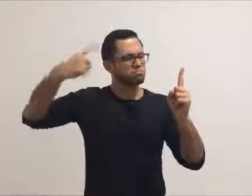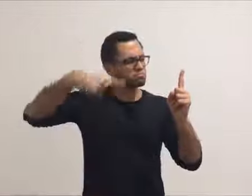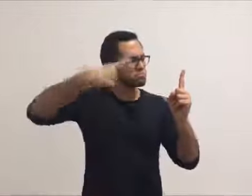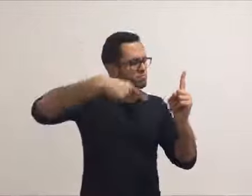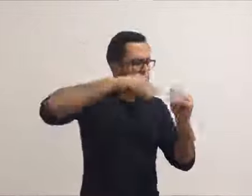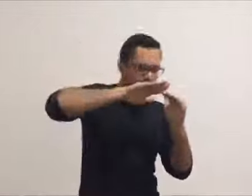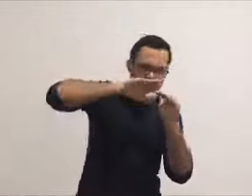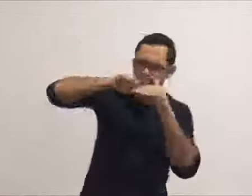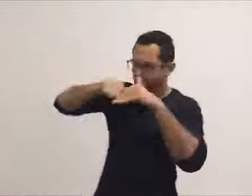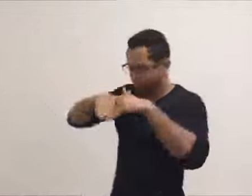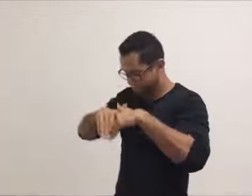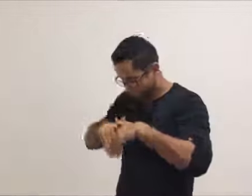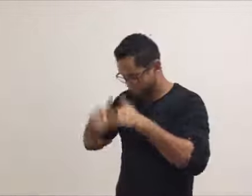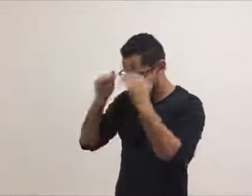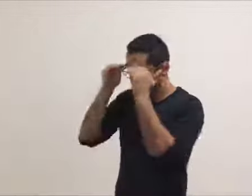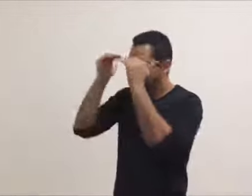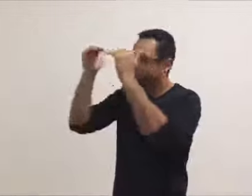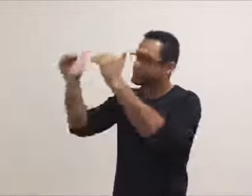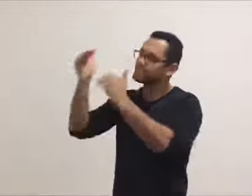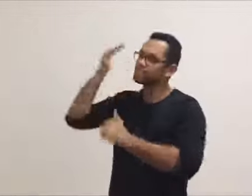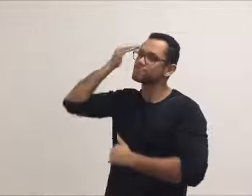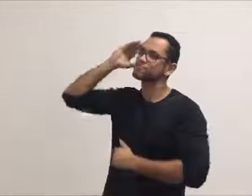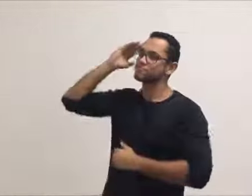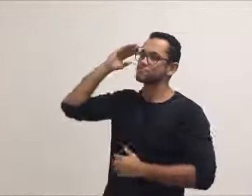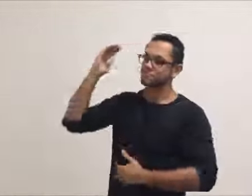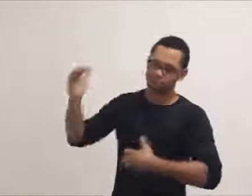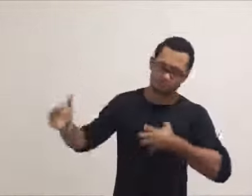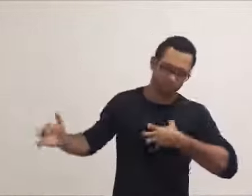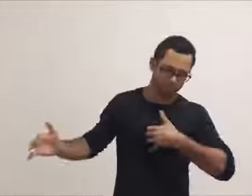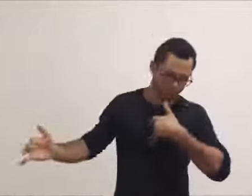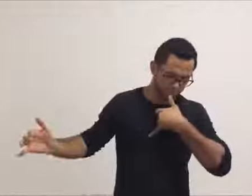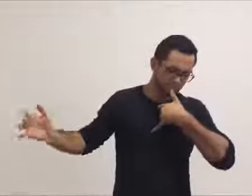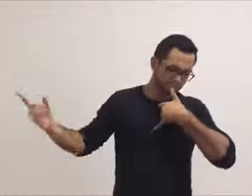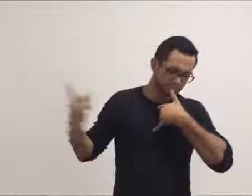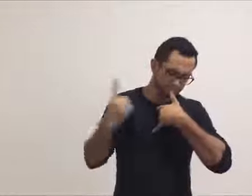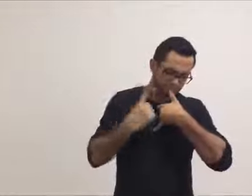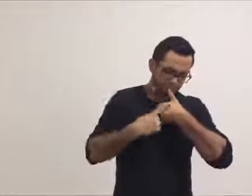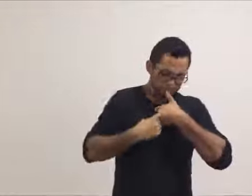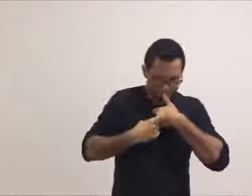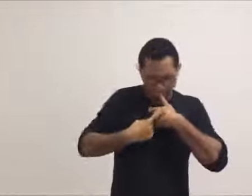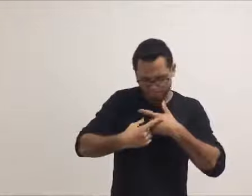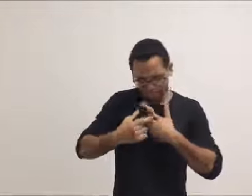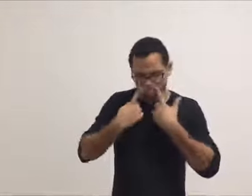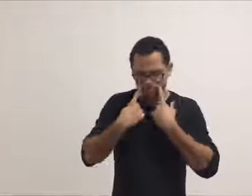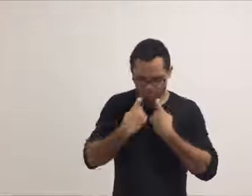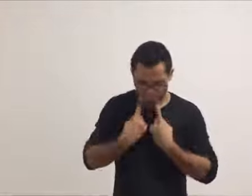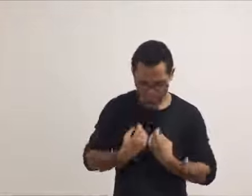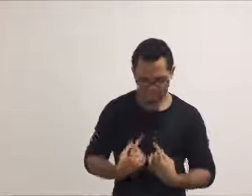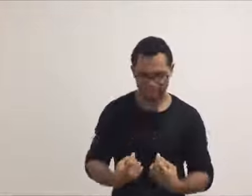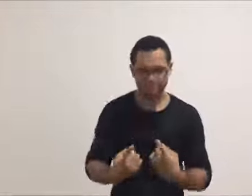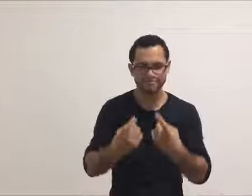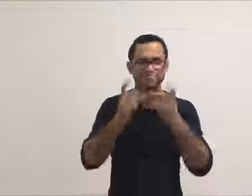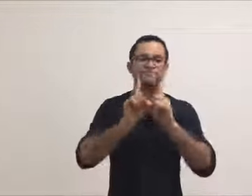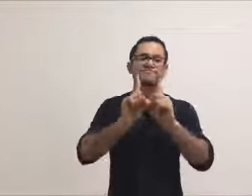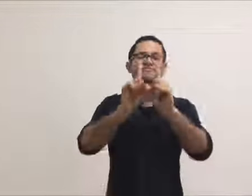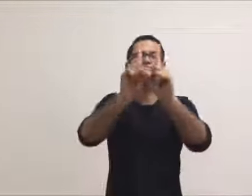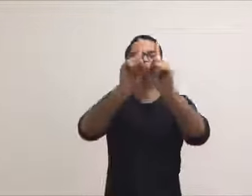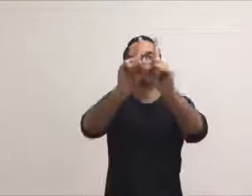todo o perigo E quando eu precisei você chorou comigo Valeu por você existir É tão